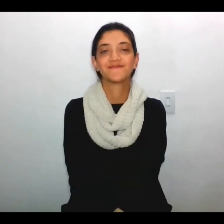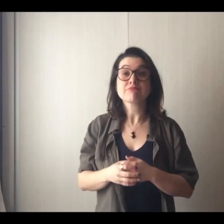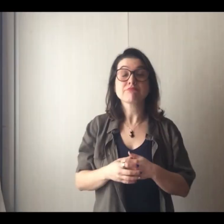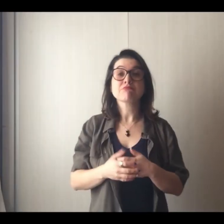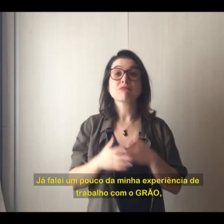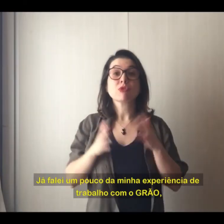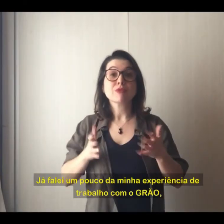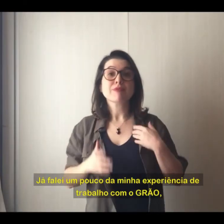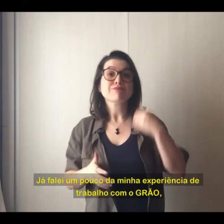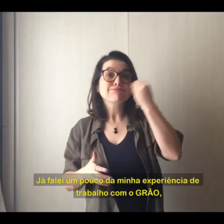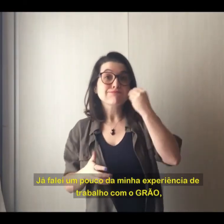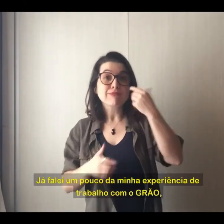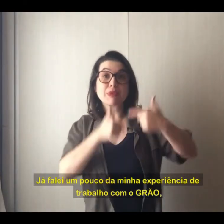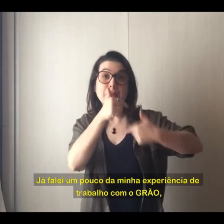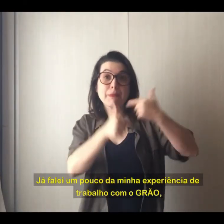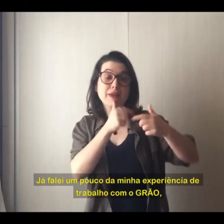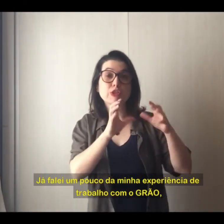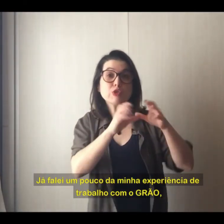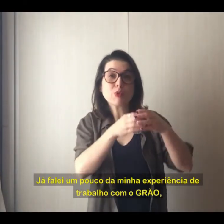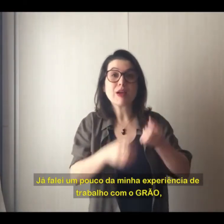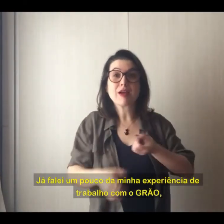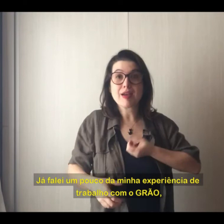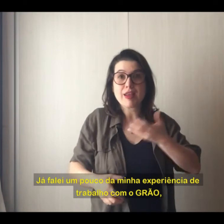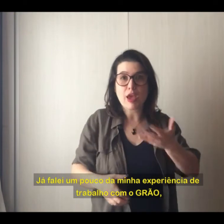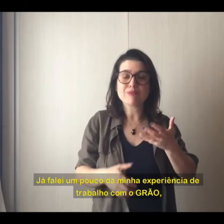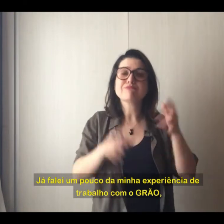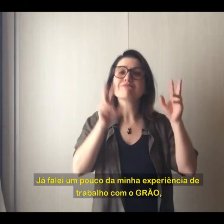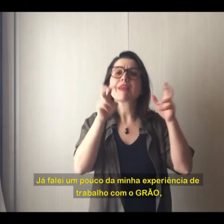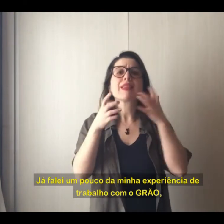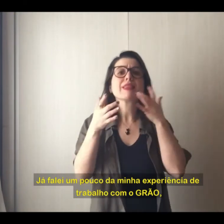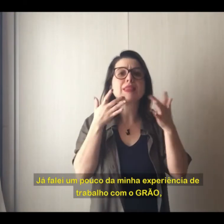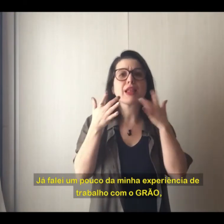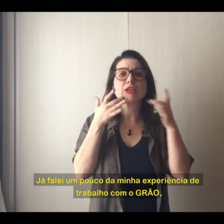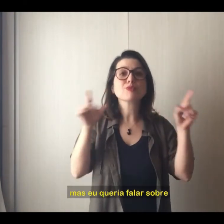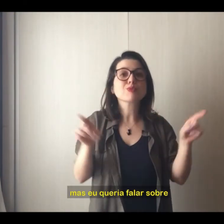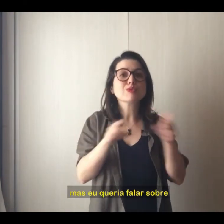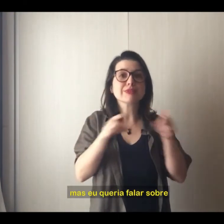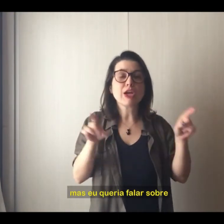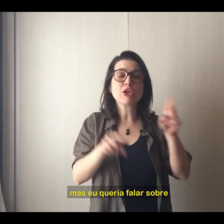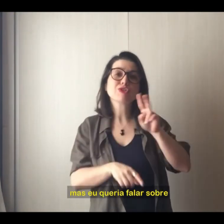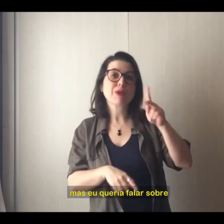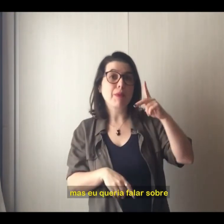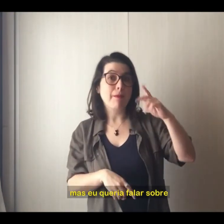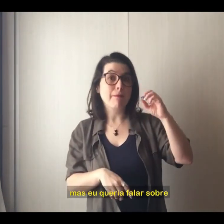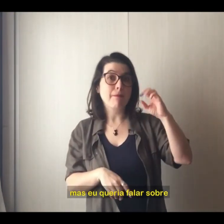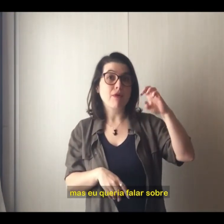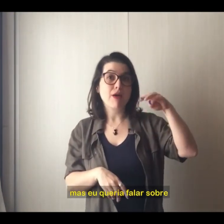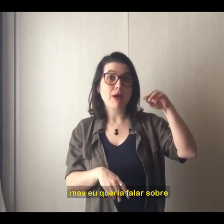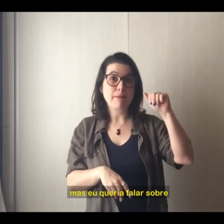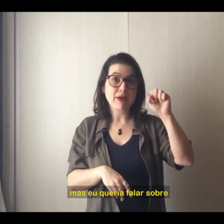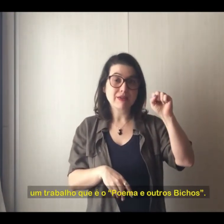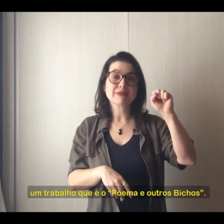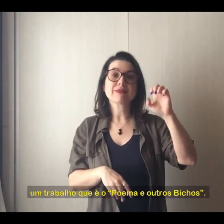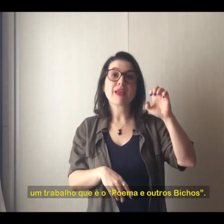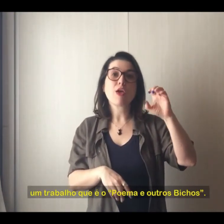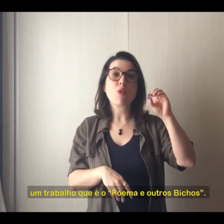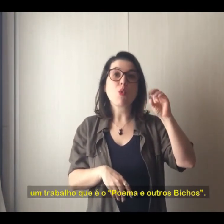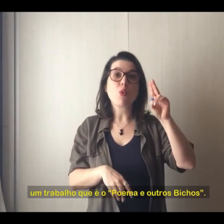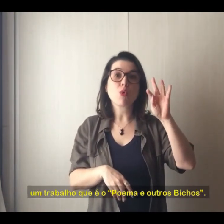Já falei um pouquinho sobre a minha experiência de trabalho com o grão. Mas eu queria falar sobre um trabalho que é o